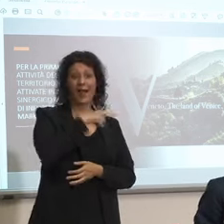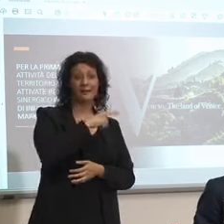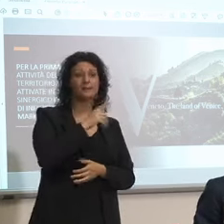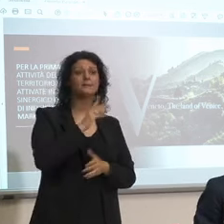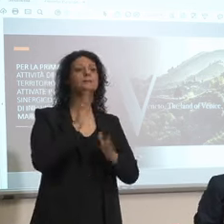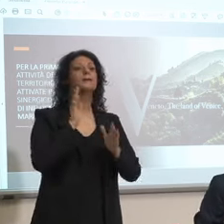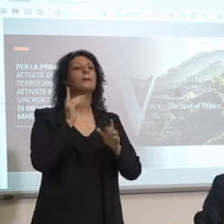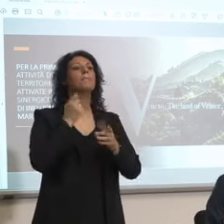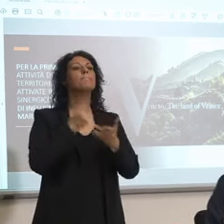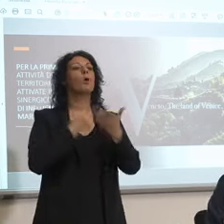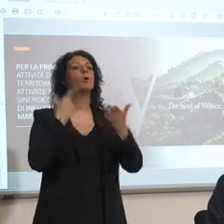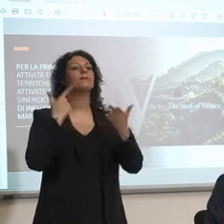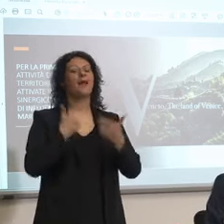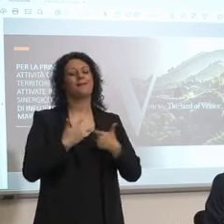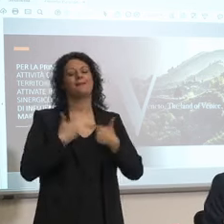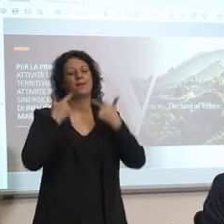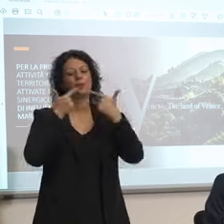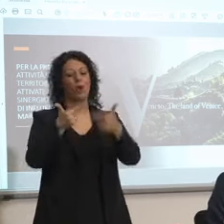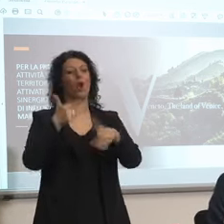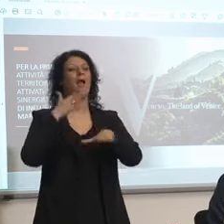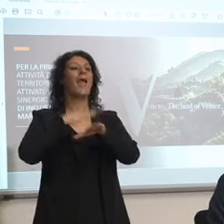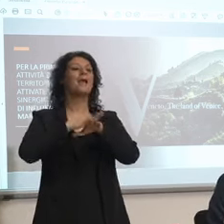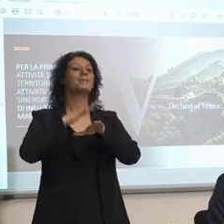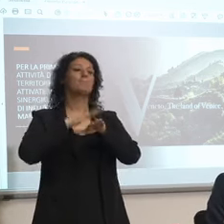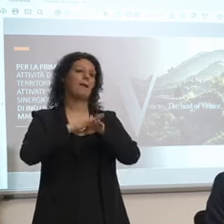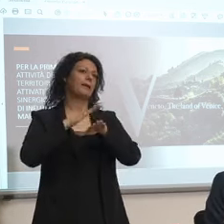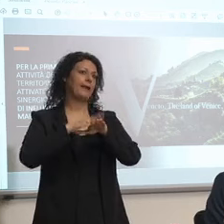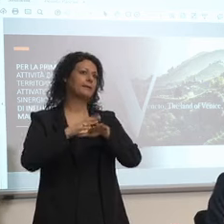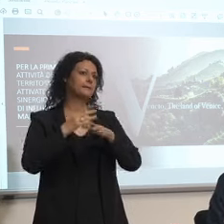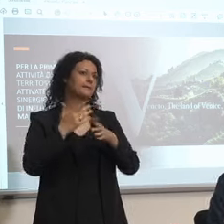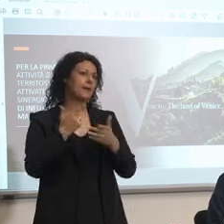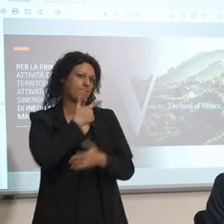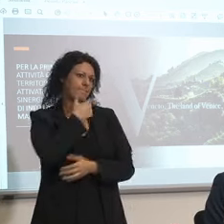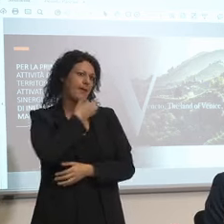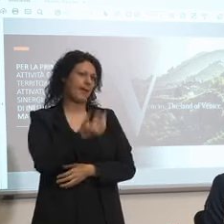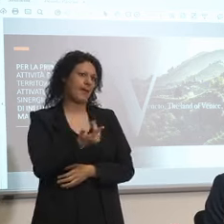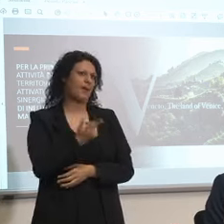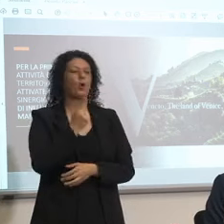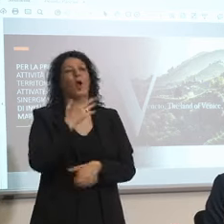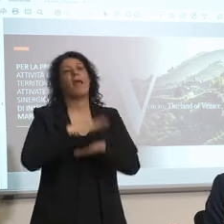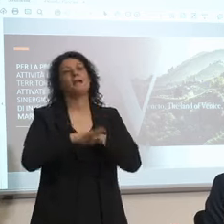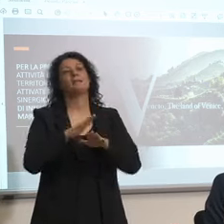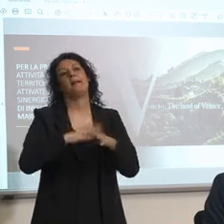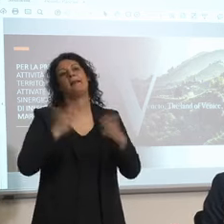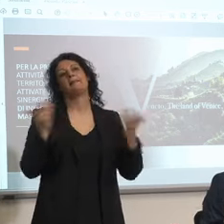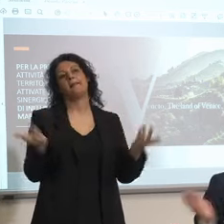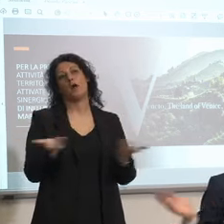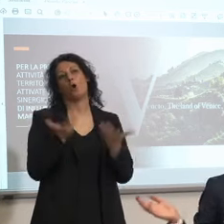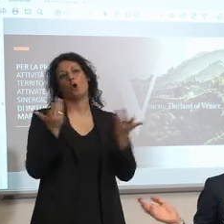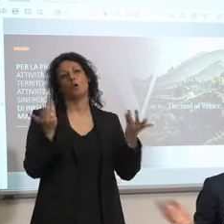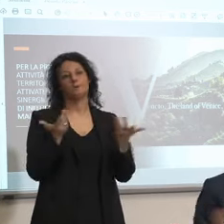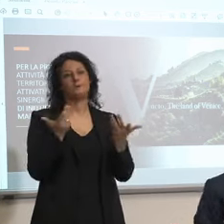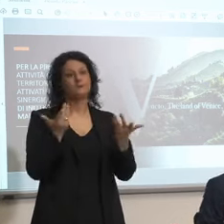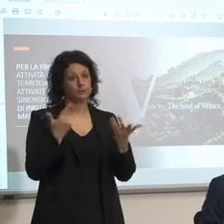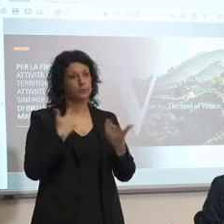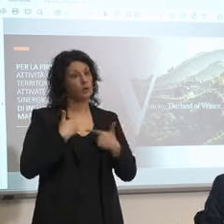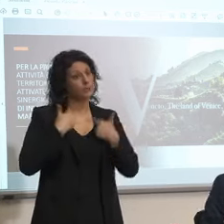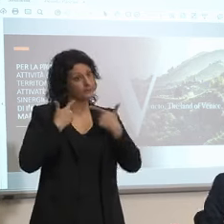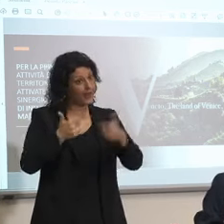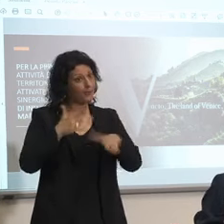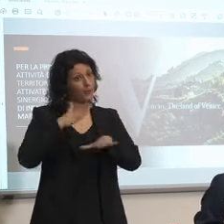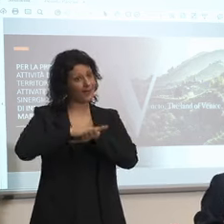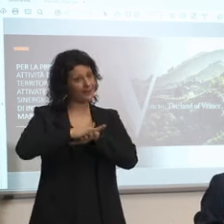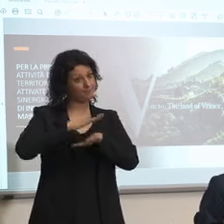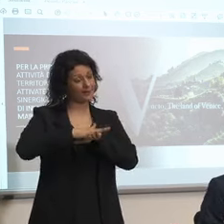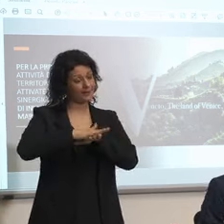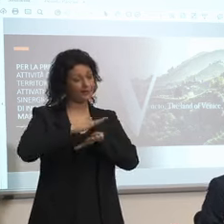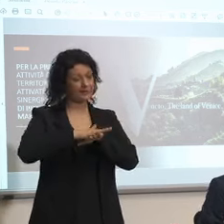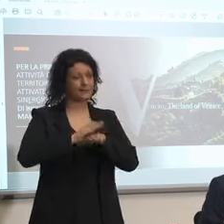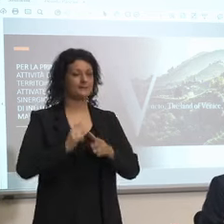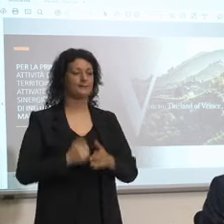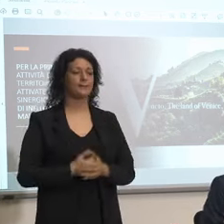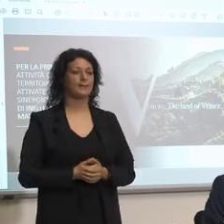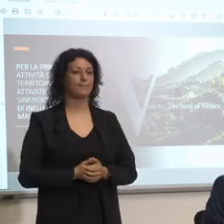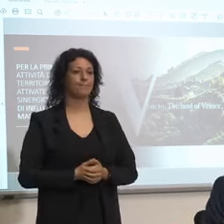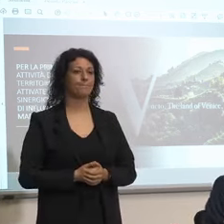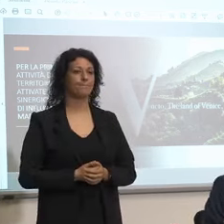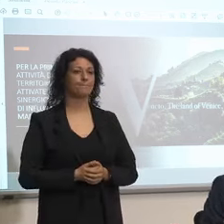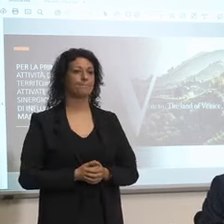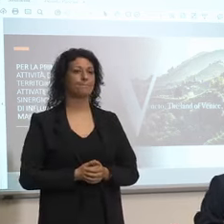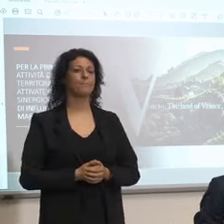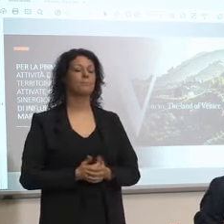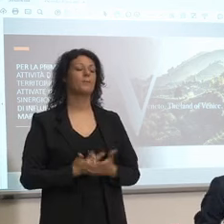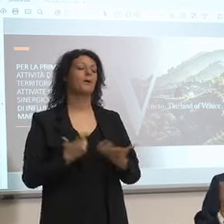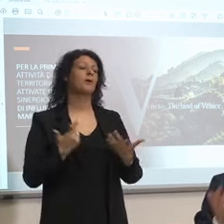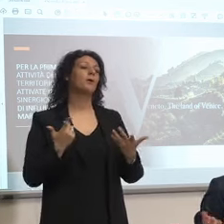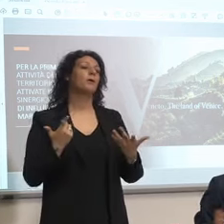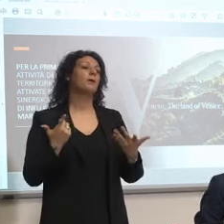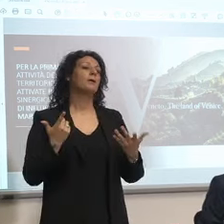tipo perché se gli fai fare un'esperienza banale non vengono gratis e ti chiedono i soldi col presidente dicevamo che se comunque ci avanza